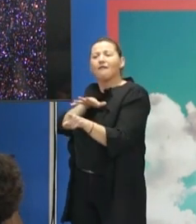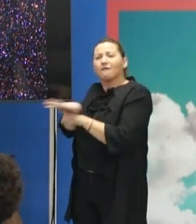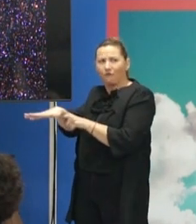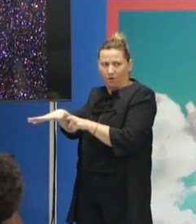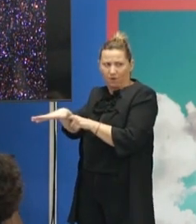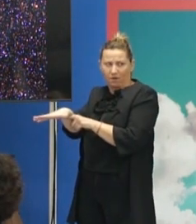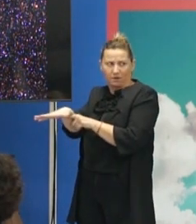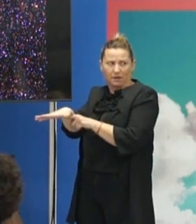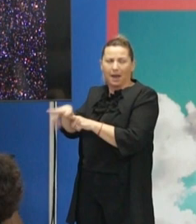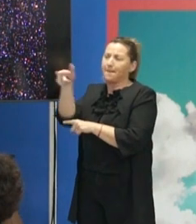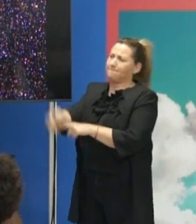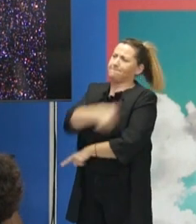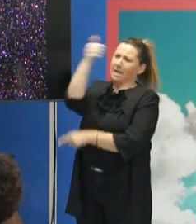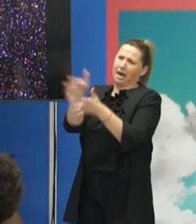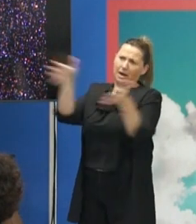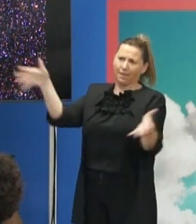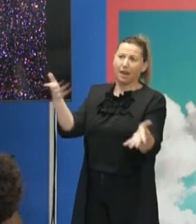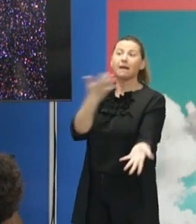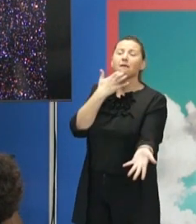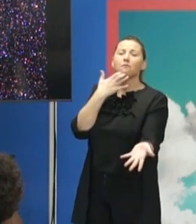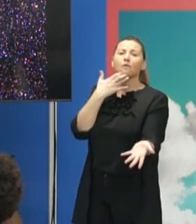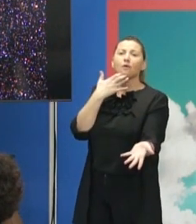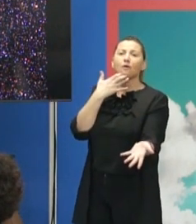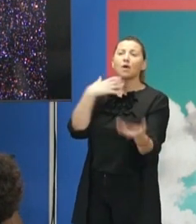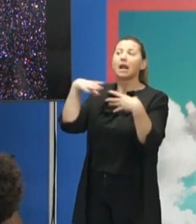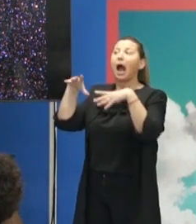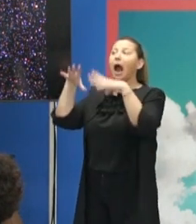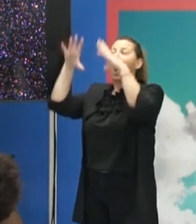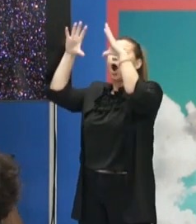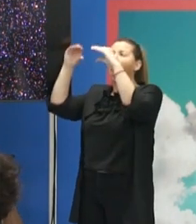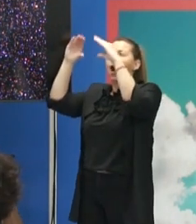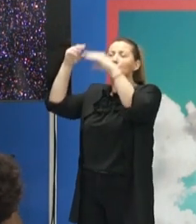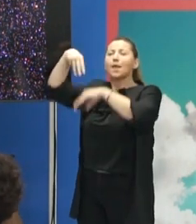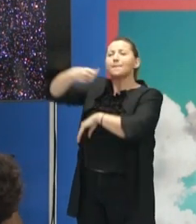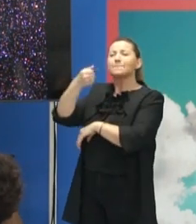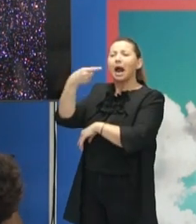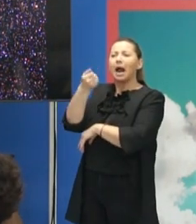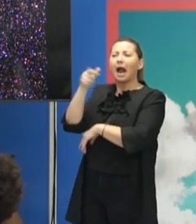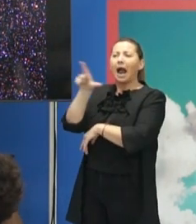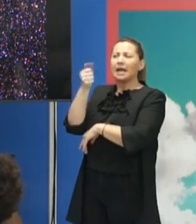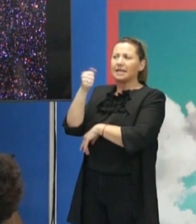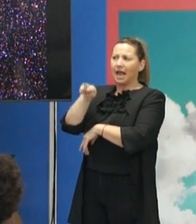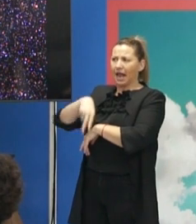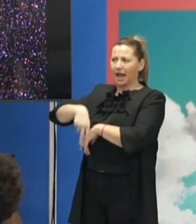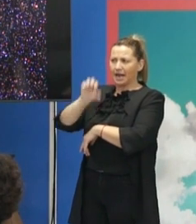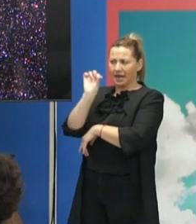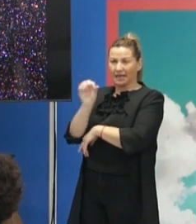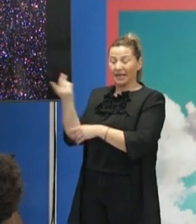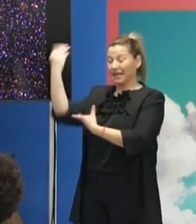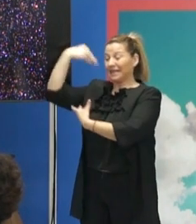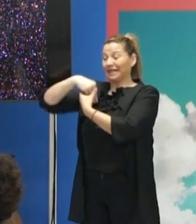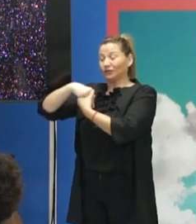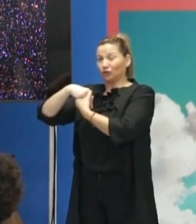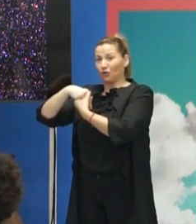Láctea, que es muchísimo más grande. El ejemplo es la Gran Nube de Magallanes, justo a 160.000 años luz, y dentro de ella hay un objeto muy